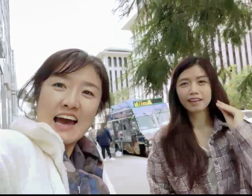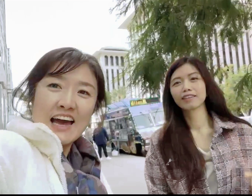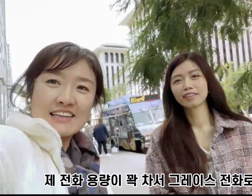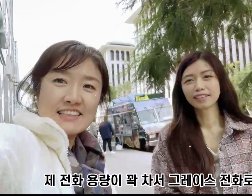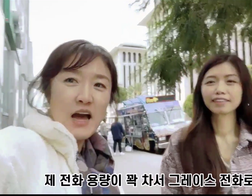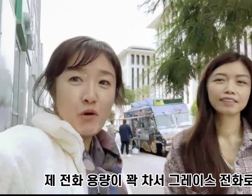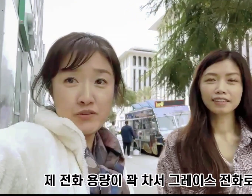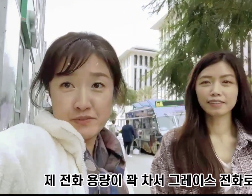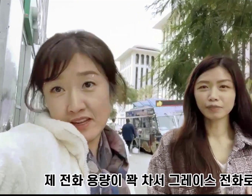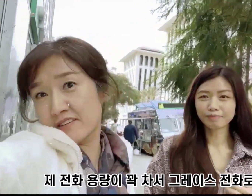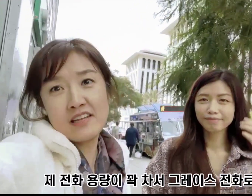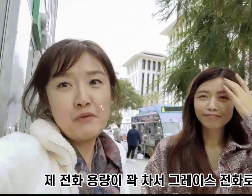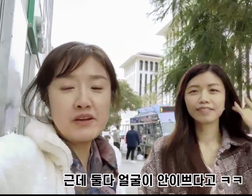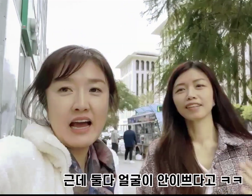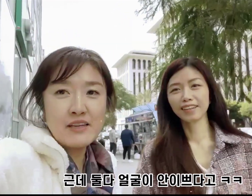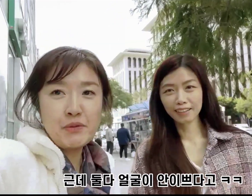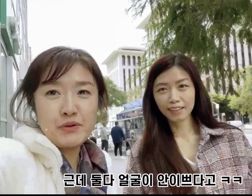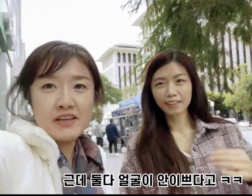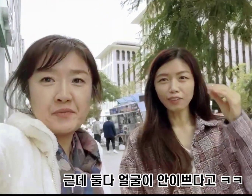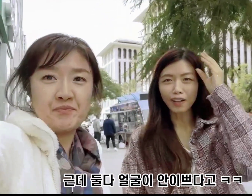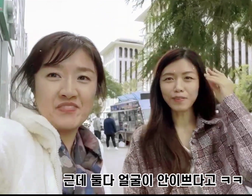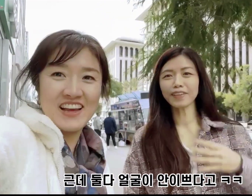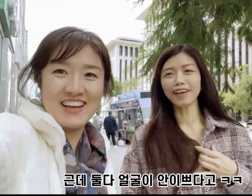다 먹었습니다 근데 나 왜 이렇게 안 이뻐 보이네 나도 안 해볼게